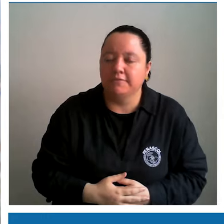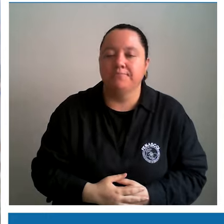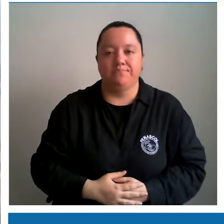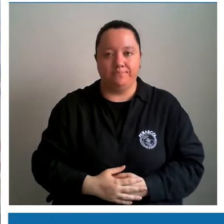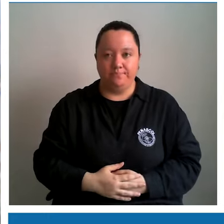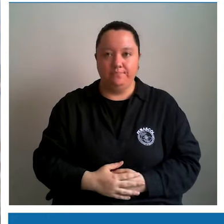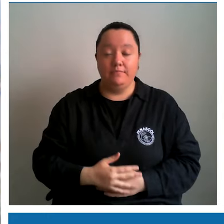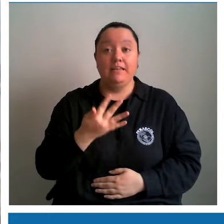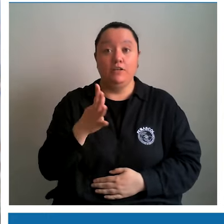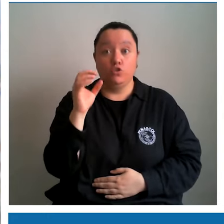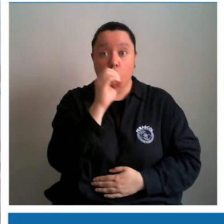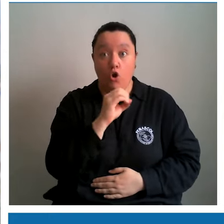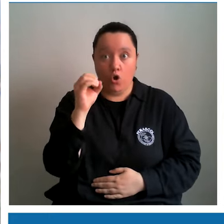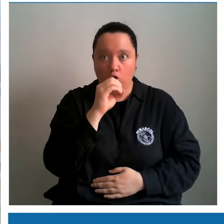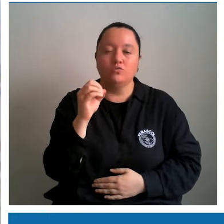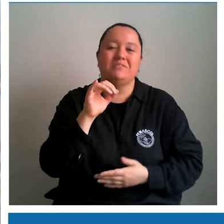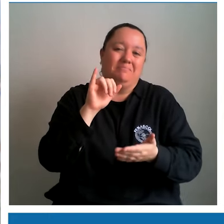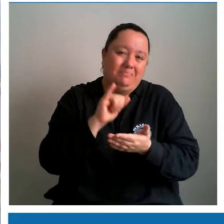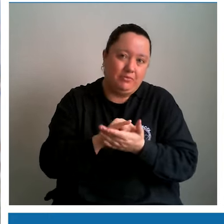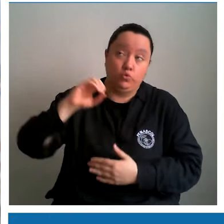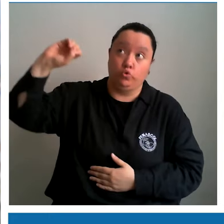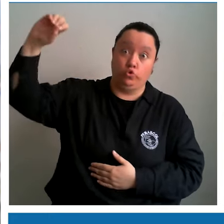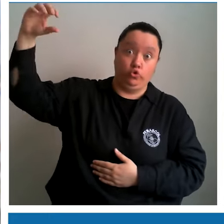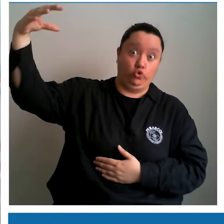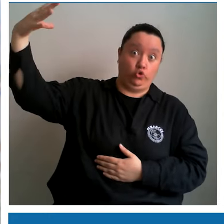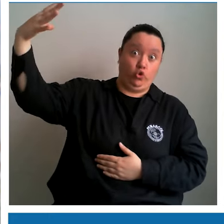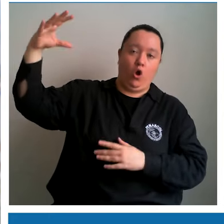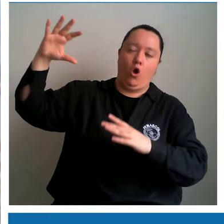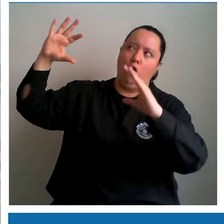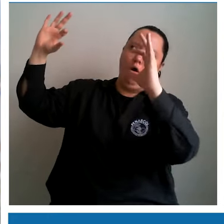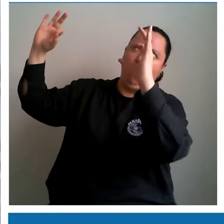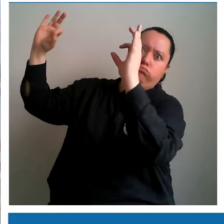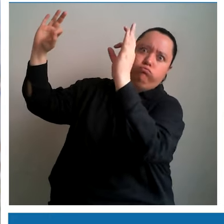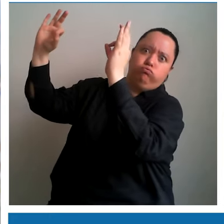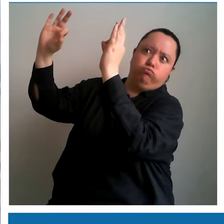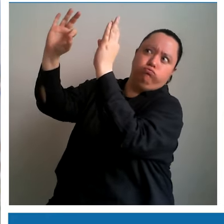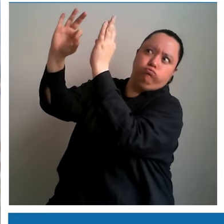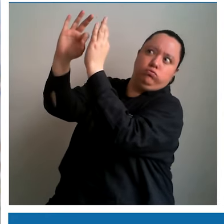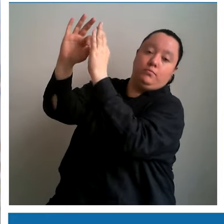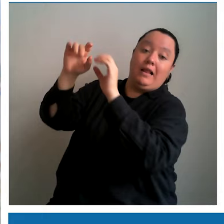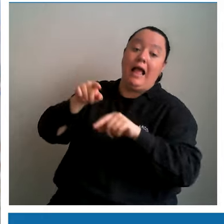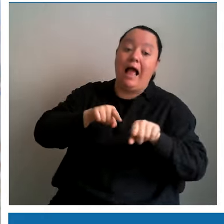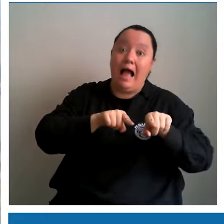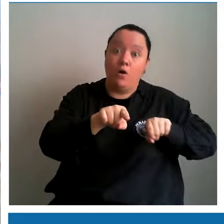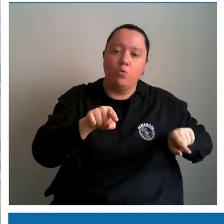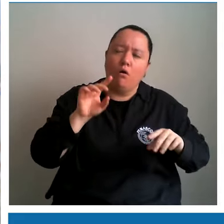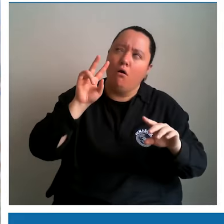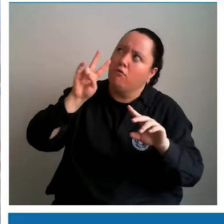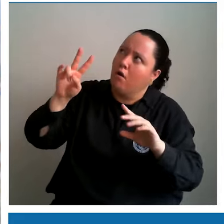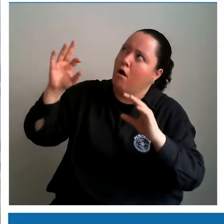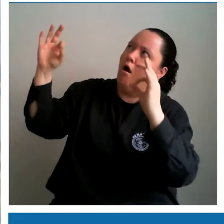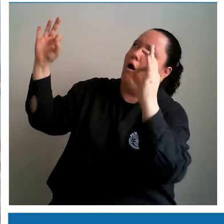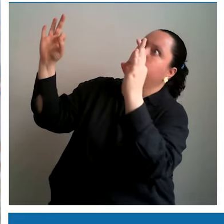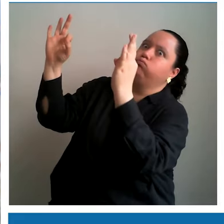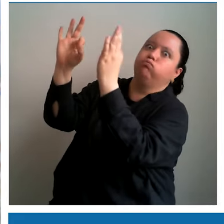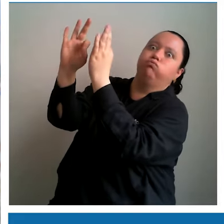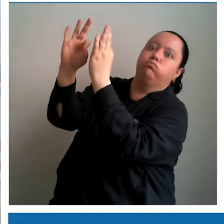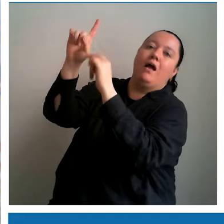el 14 de octubre vamos a tener un eclipse anular de sol en todo el territorio, pero en algunas partes se va a ver anular y en otras